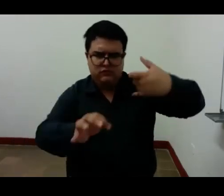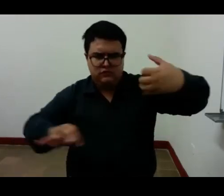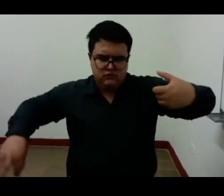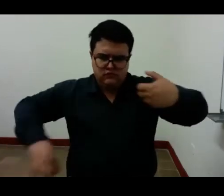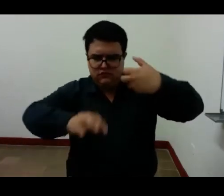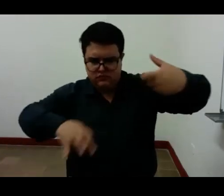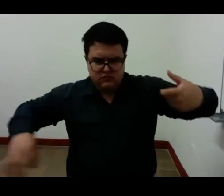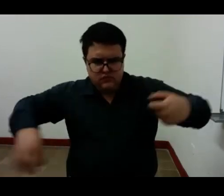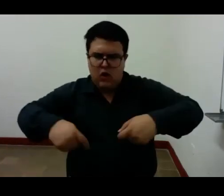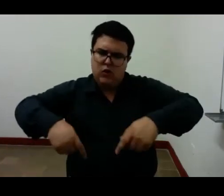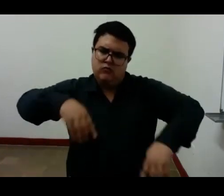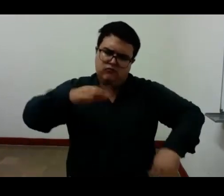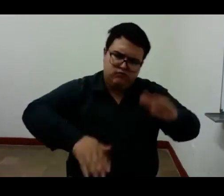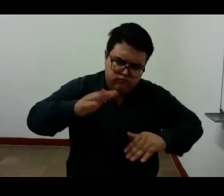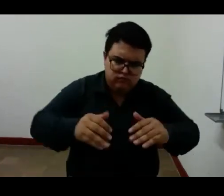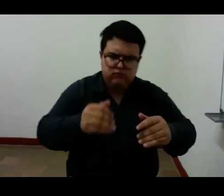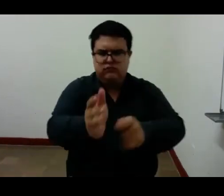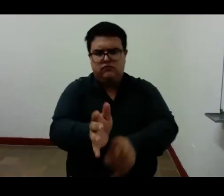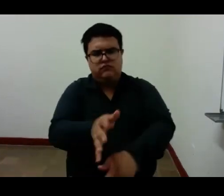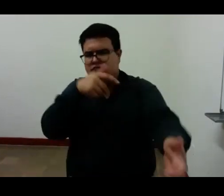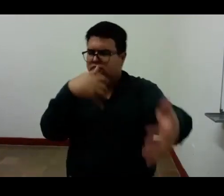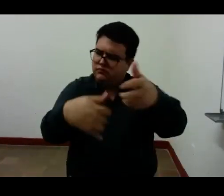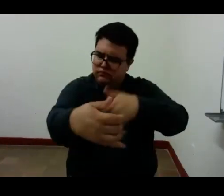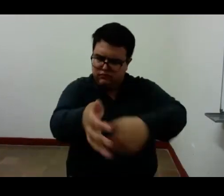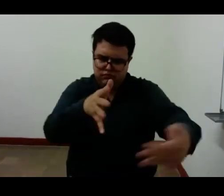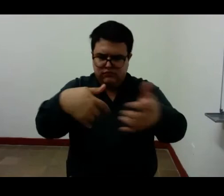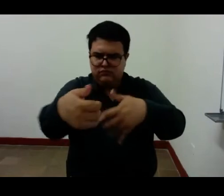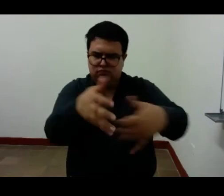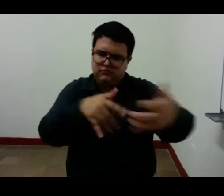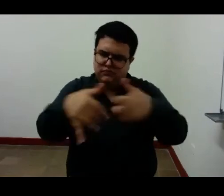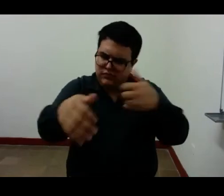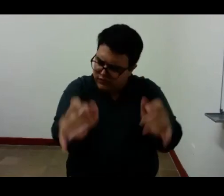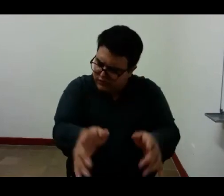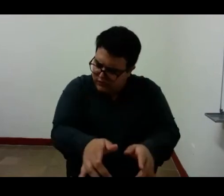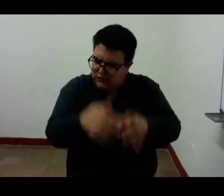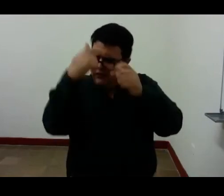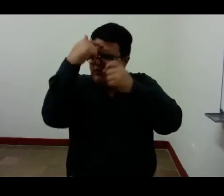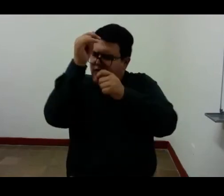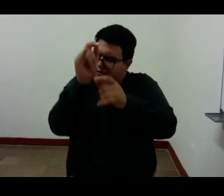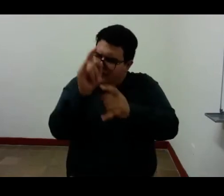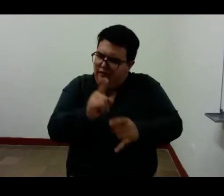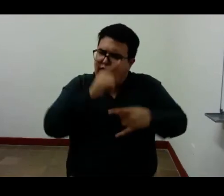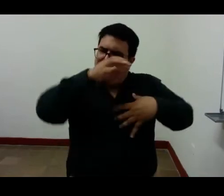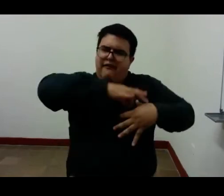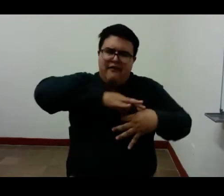dentro de mí sólo me conozco como sinfonía